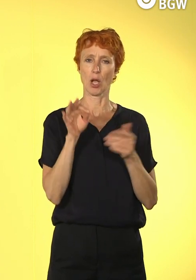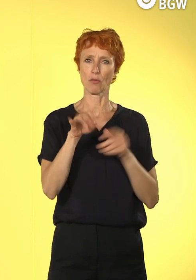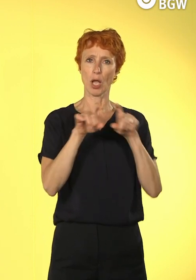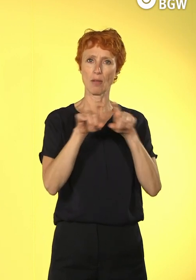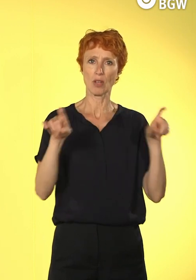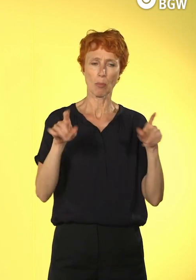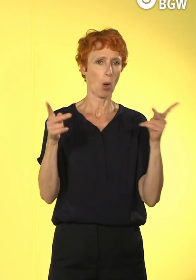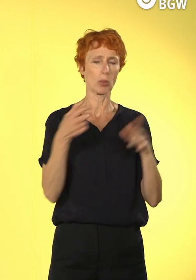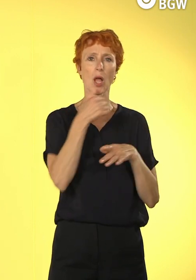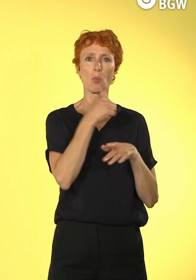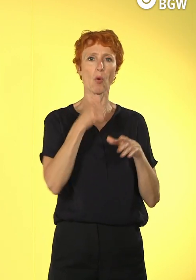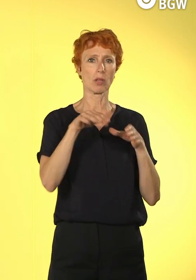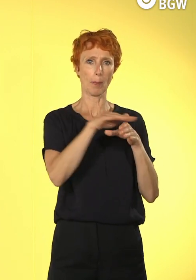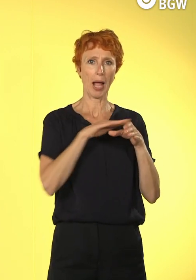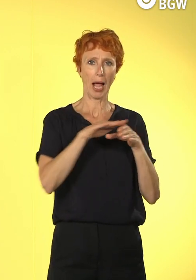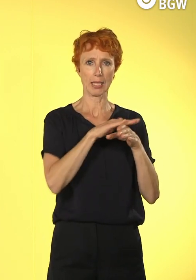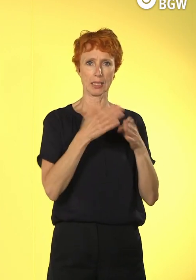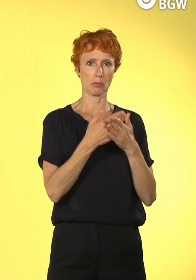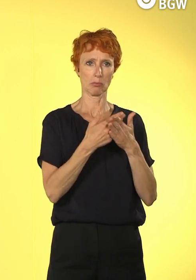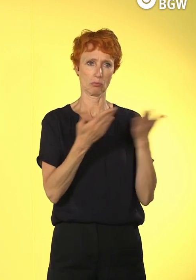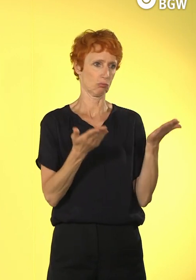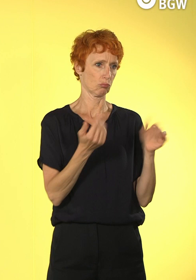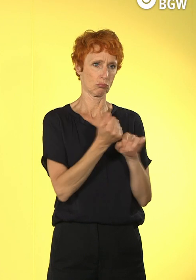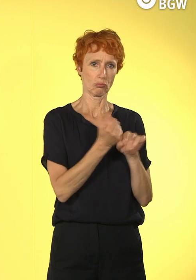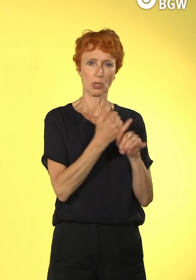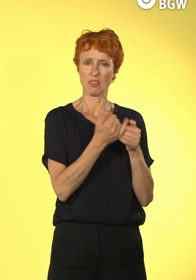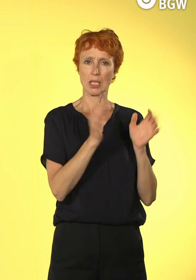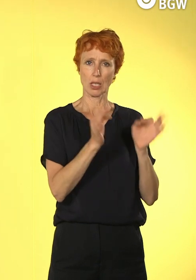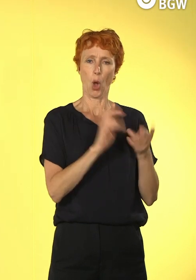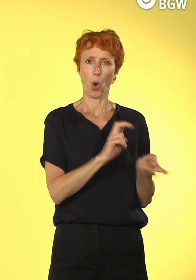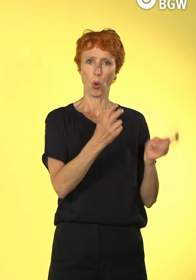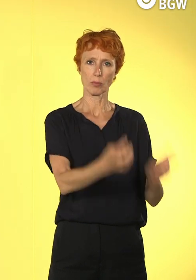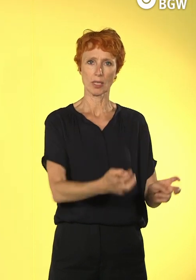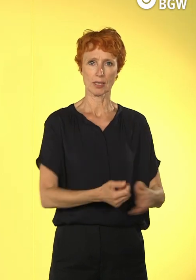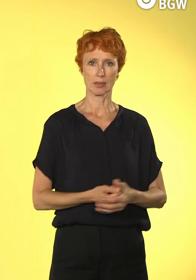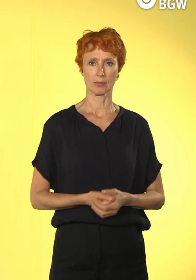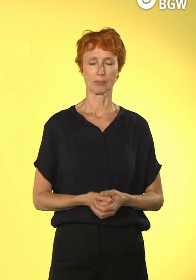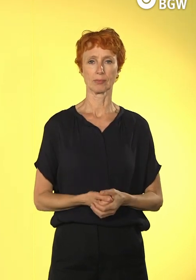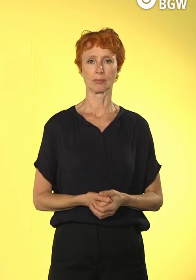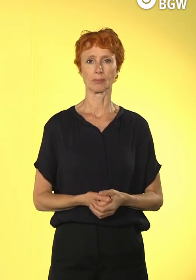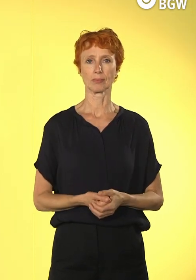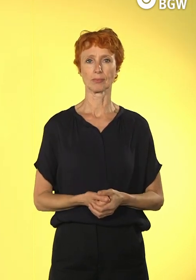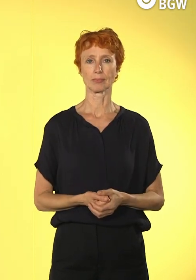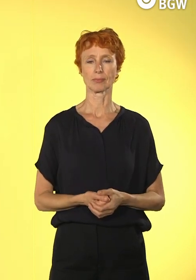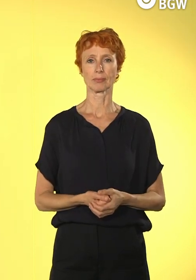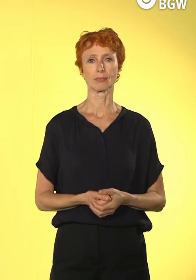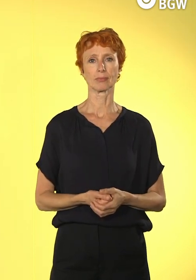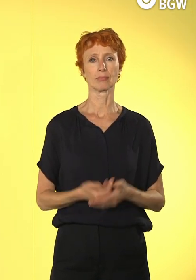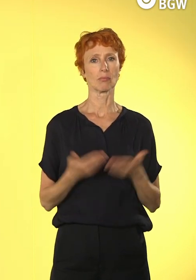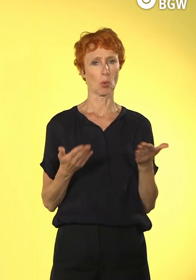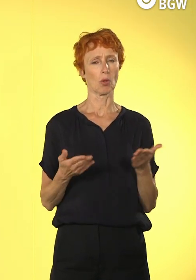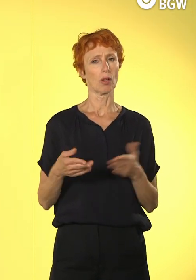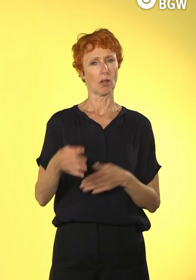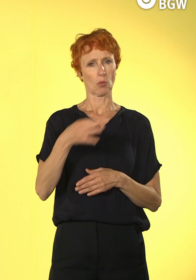eine berufliche Position selbst gestaltet werden kann. Und wir folgen da einem Dreiklang,